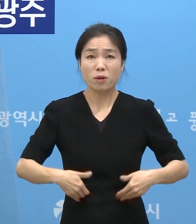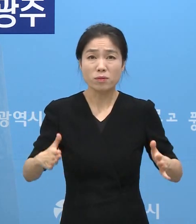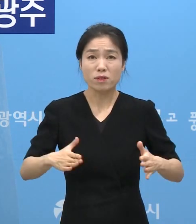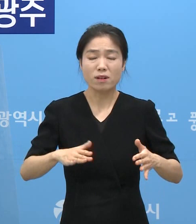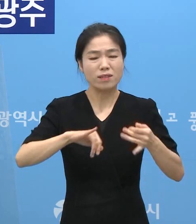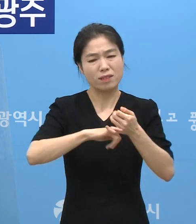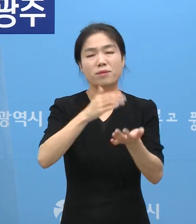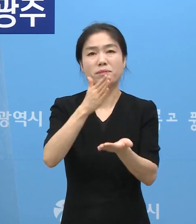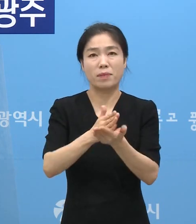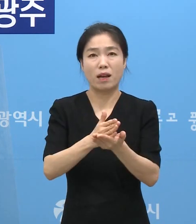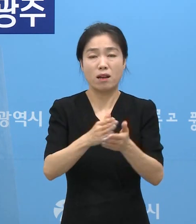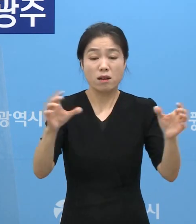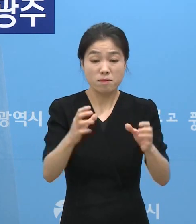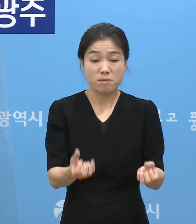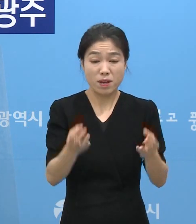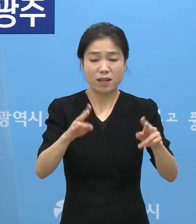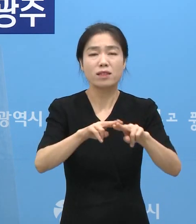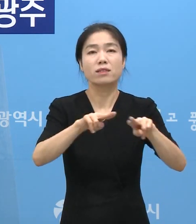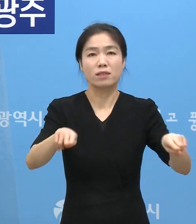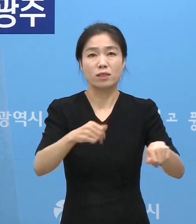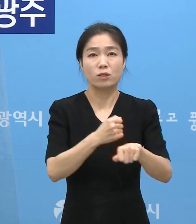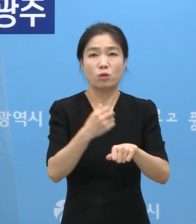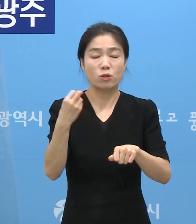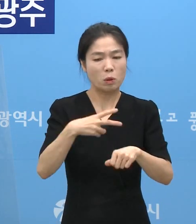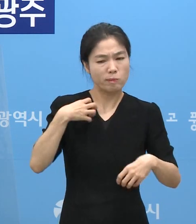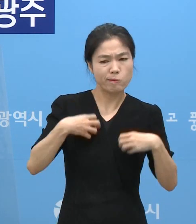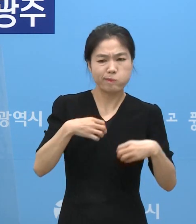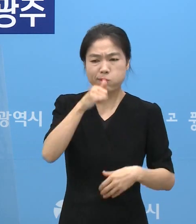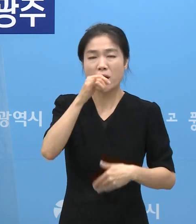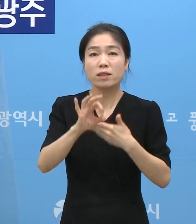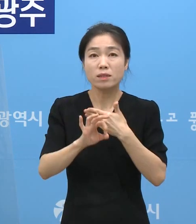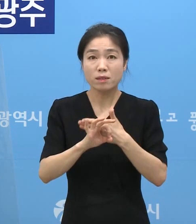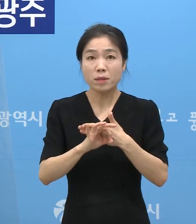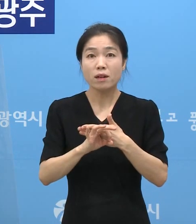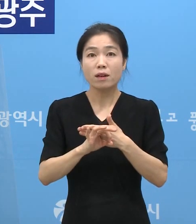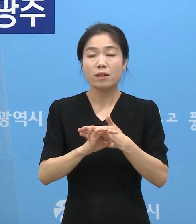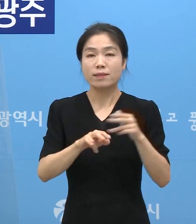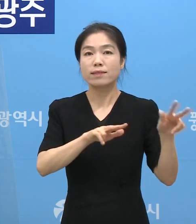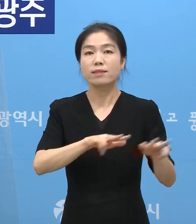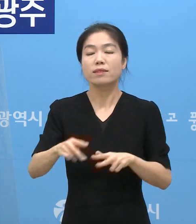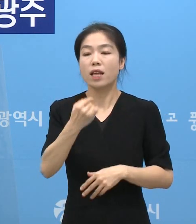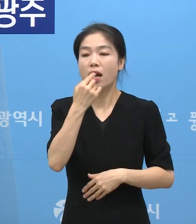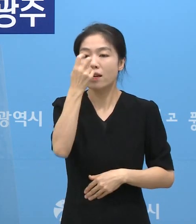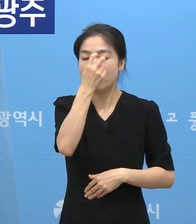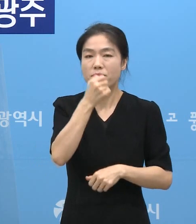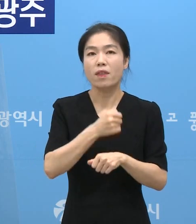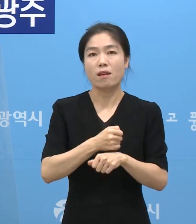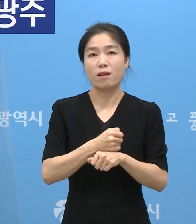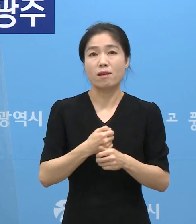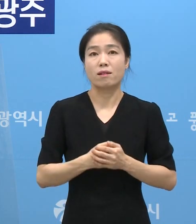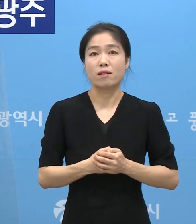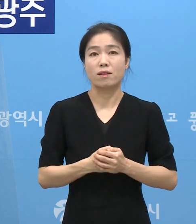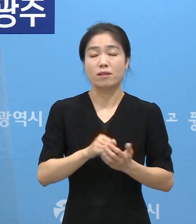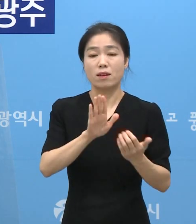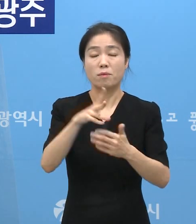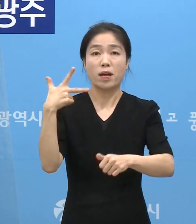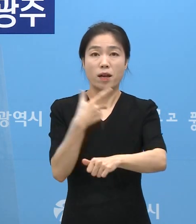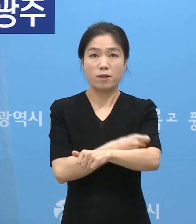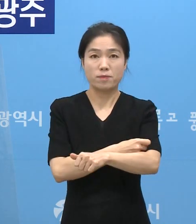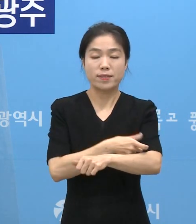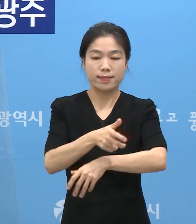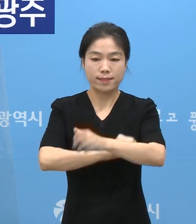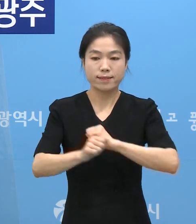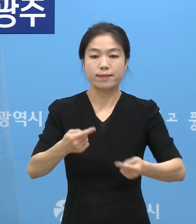행사의 취소, 조금이라도 의심 증상이 있으면 즉시 검사받기, 예방접종에 적극